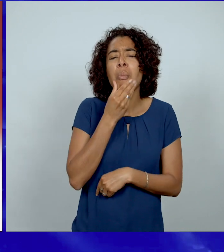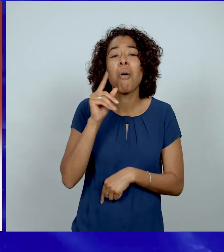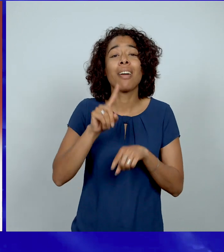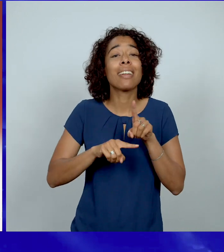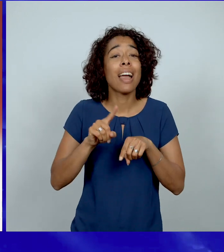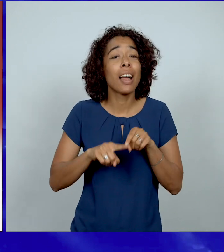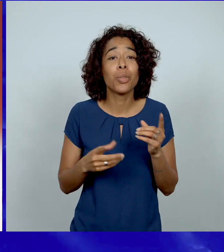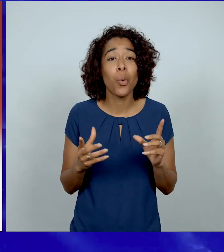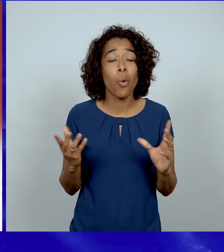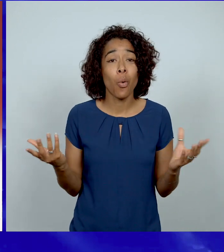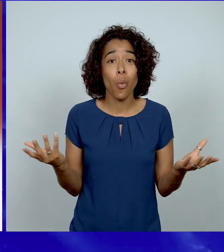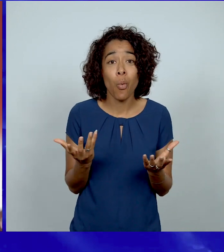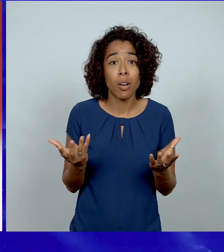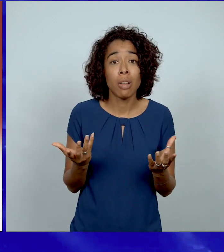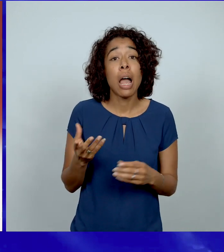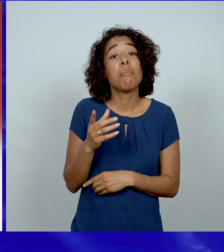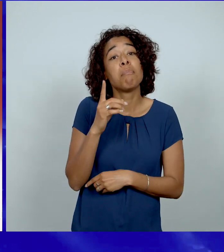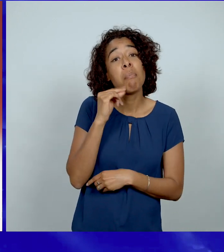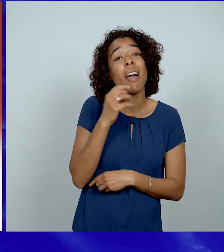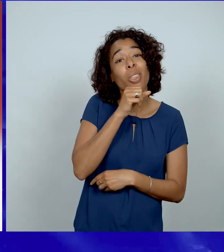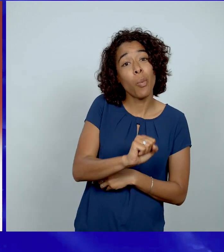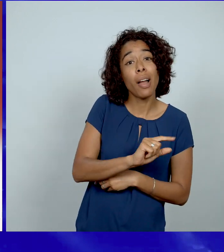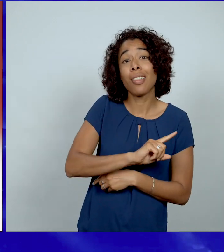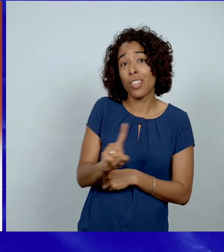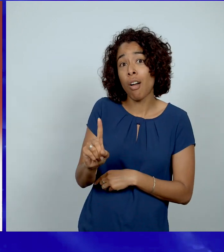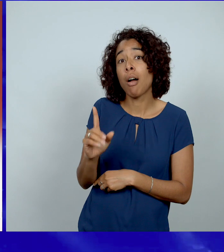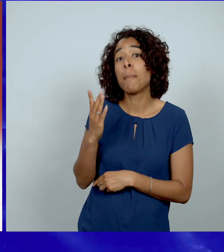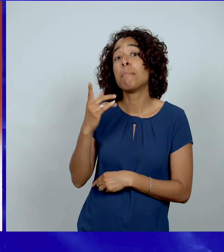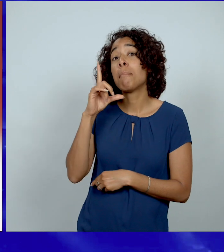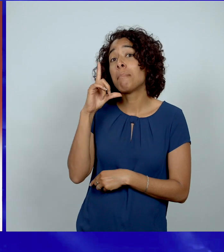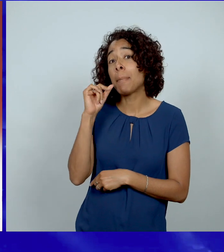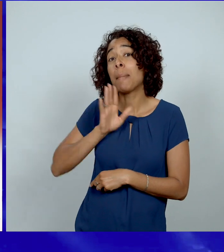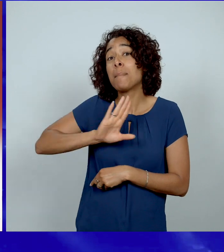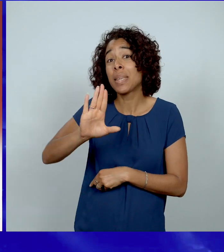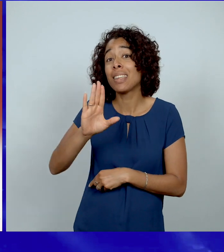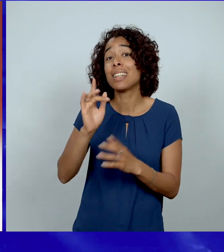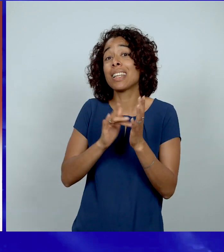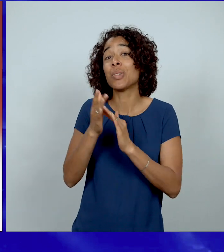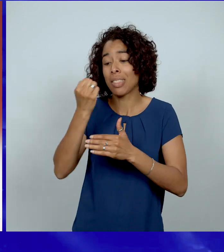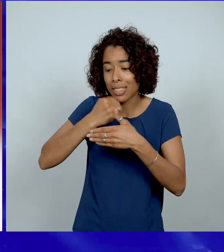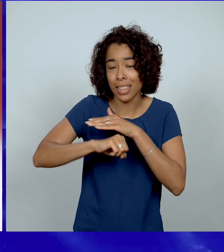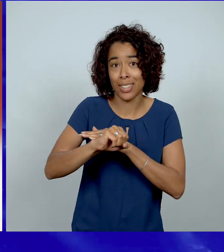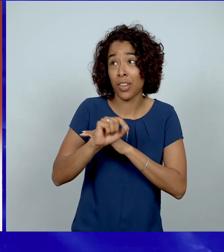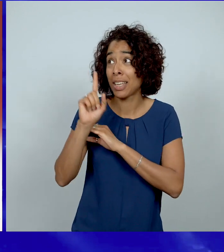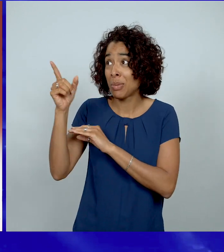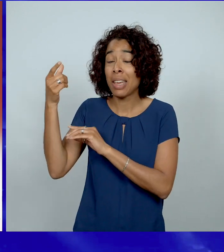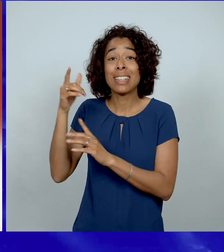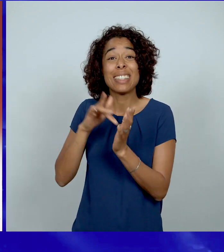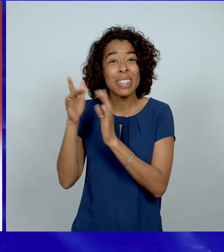à travers, non pas un Père Noël, mais à travers le Père de Noël, à travers le Père Céleste. Il a donné Jésus. Et ça,